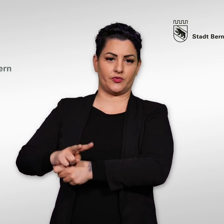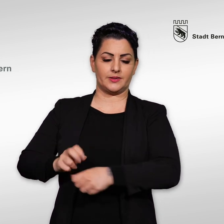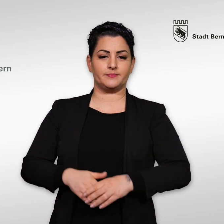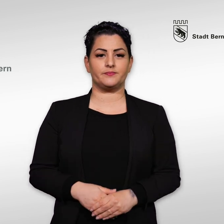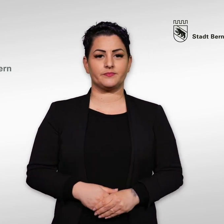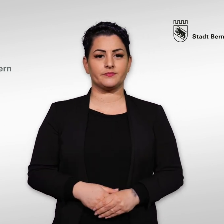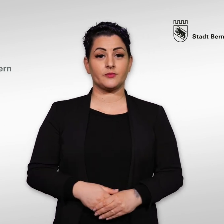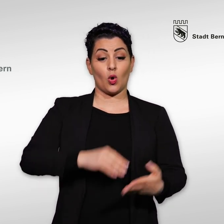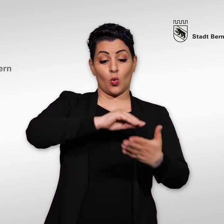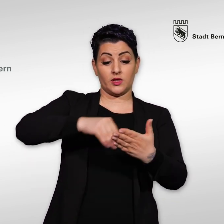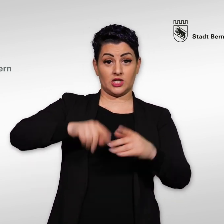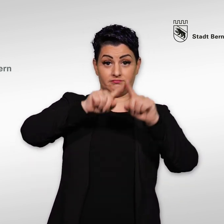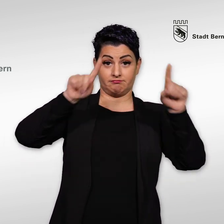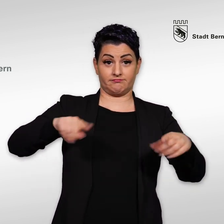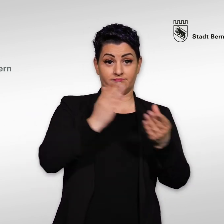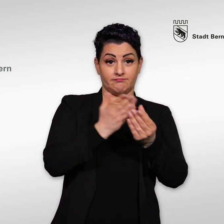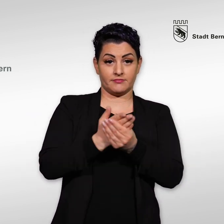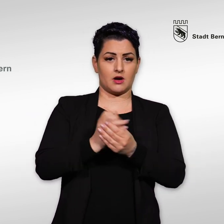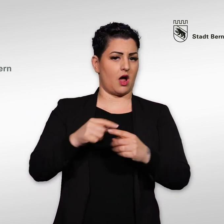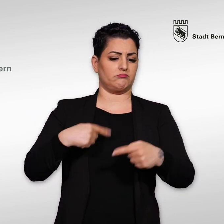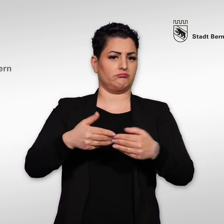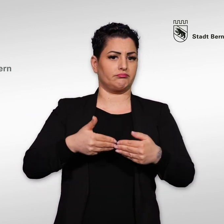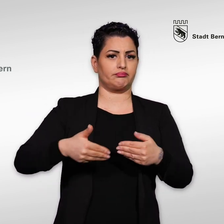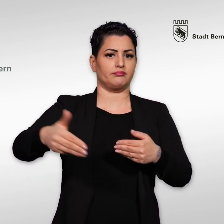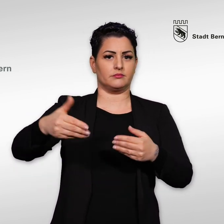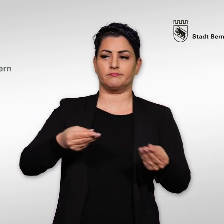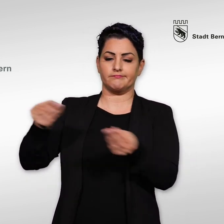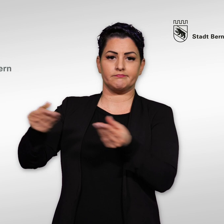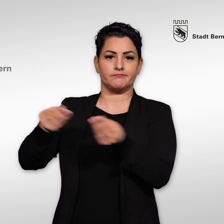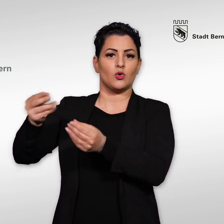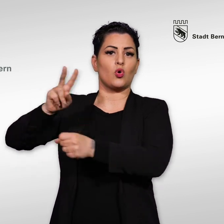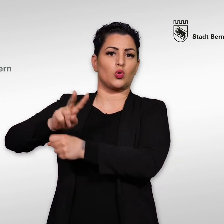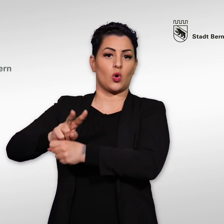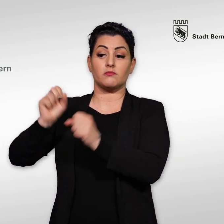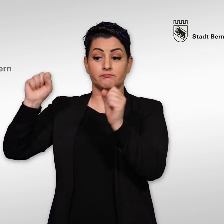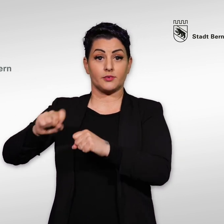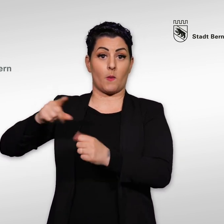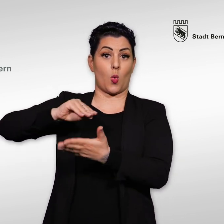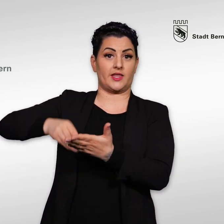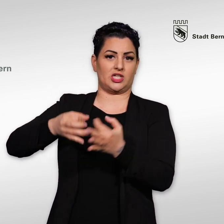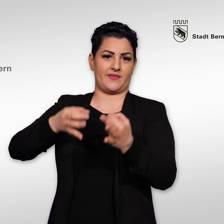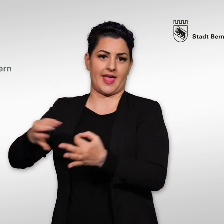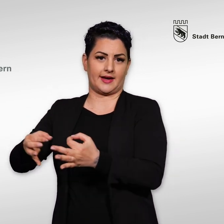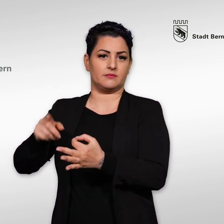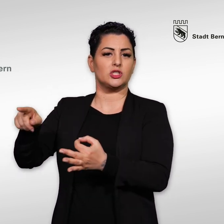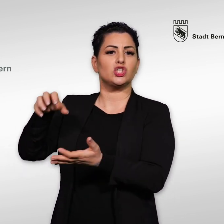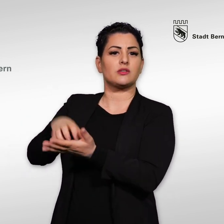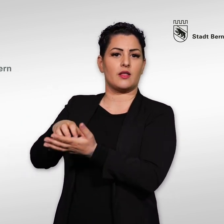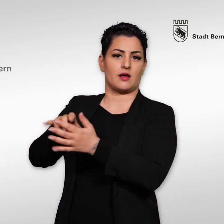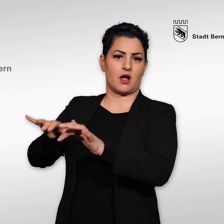prüfen Die Unterschriftenbogen können bei der Stadtkanzlei laufend zur Kontrolle oder Beglaubigung der Unterschriften